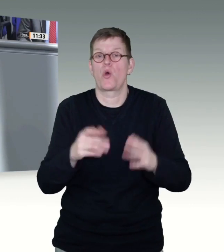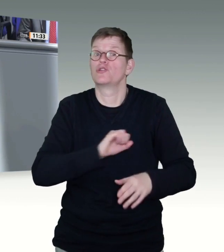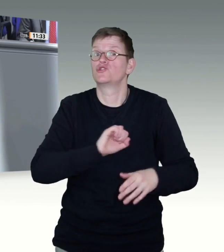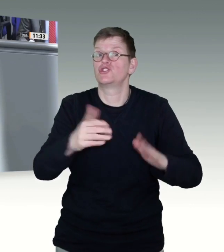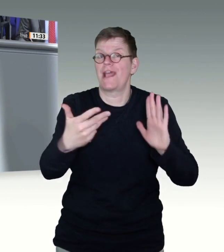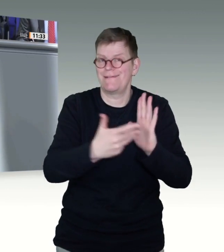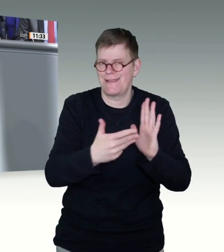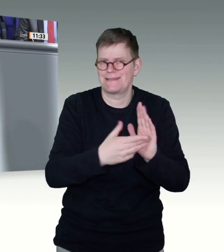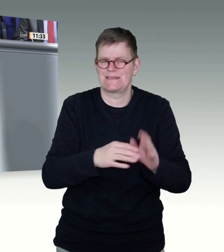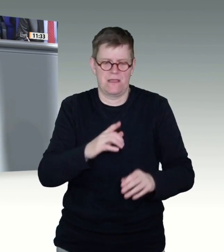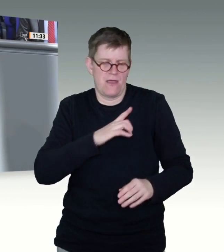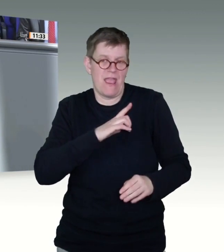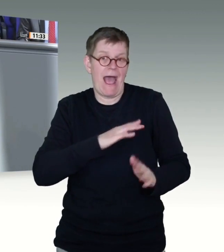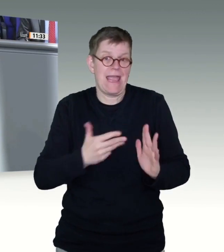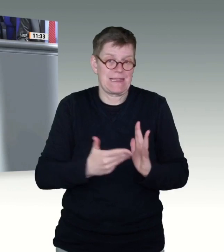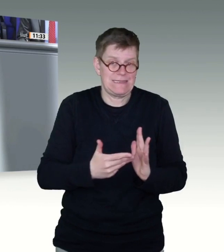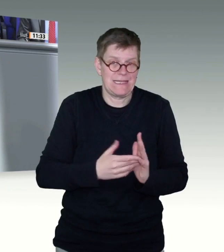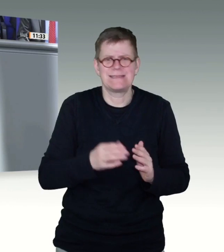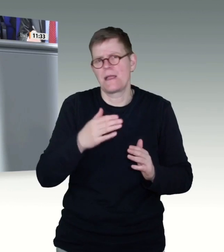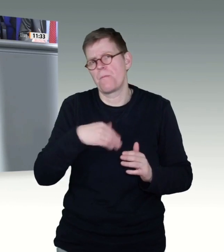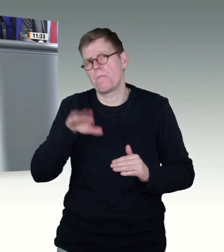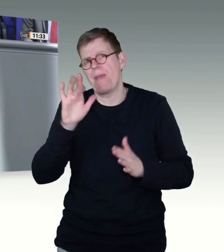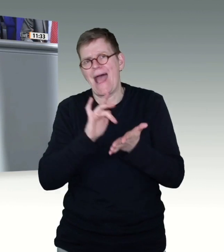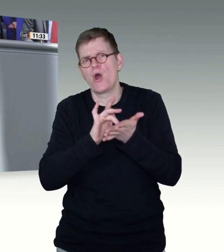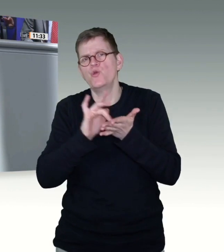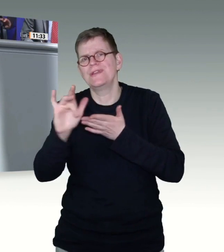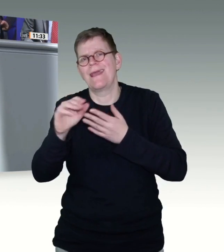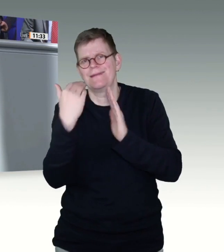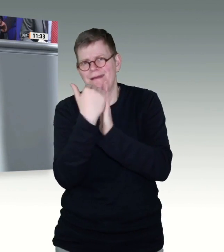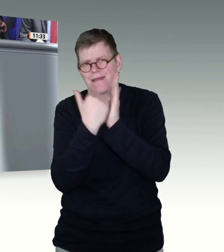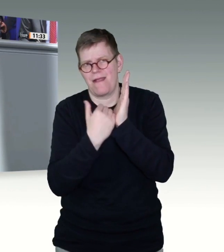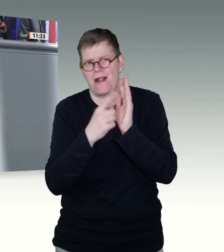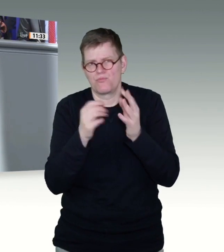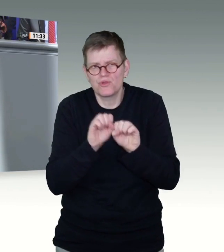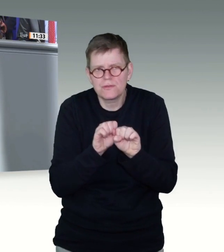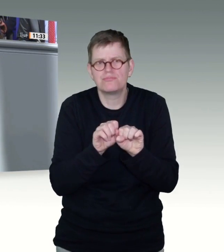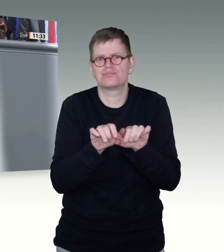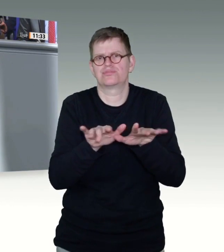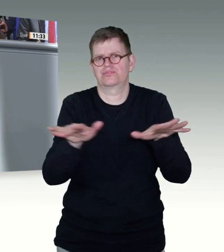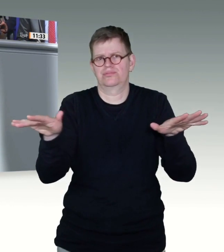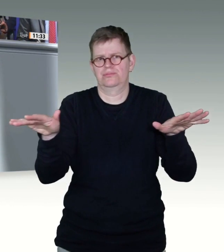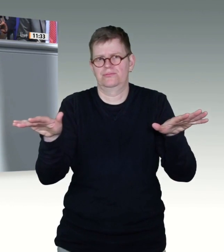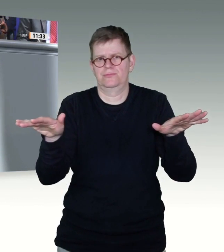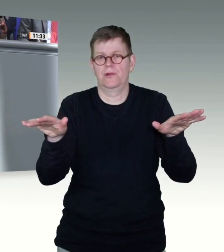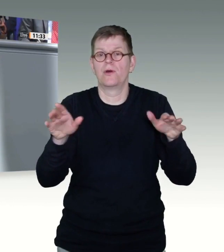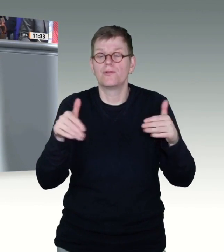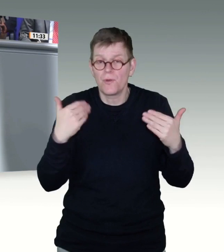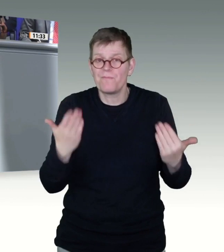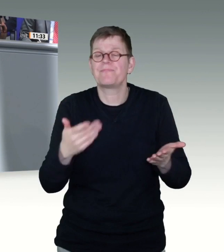mit allem Nachdruck auf eine zweigleisige Impfstrategie setzen. Das heißt, die Impfzentren